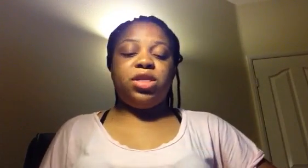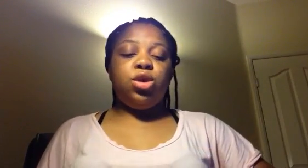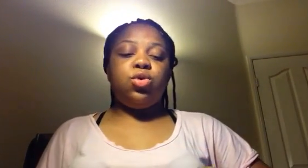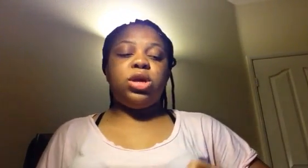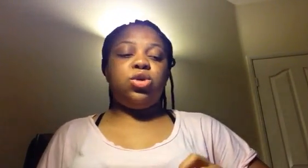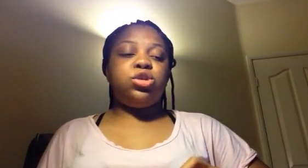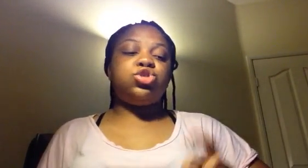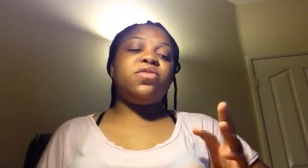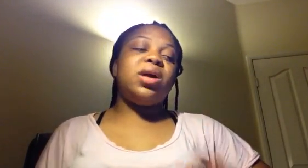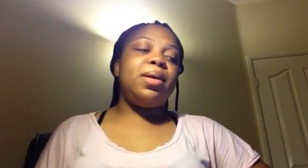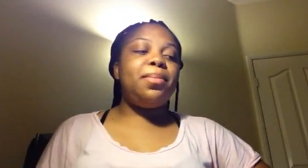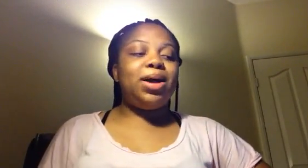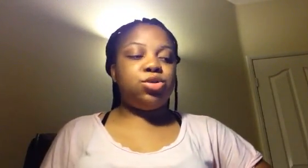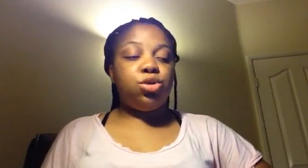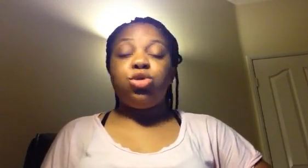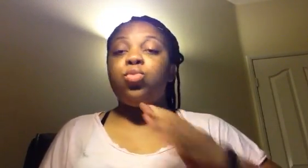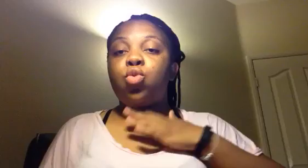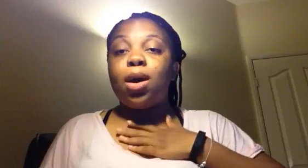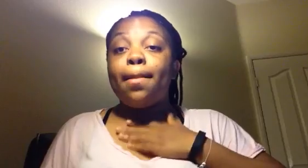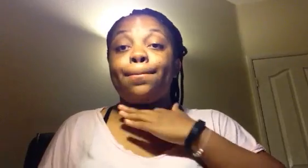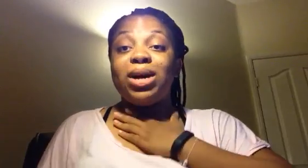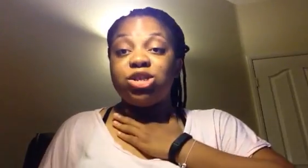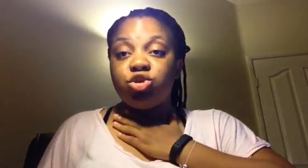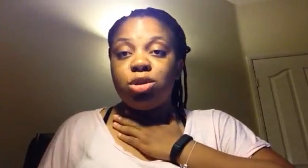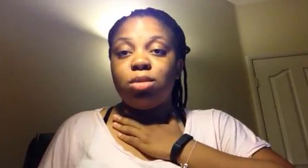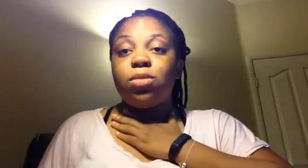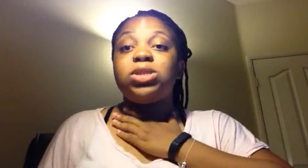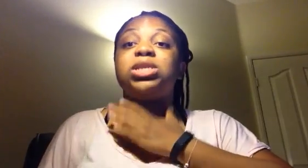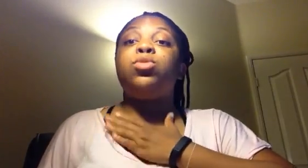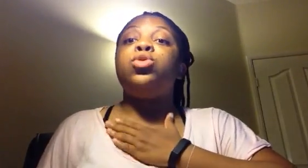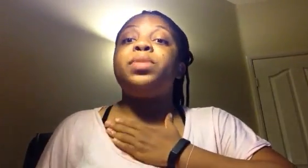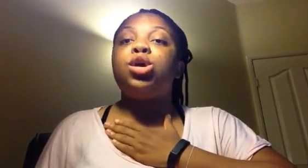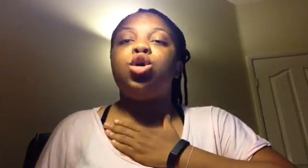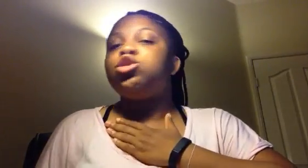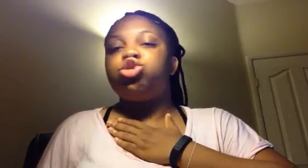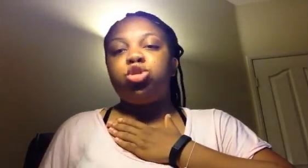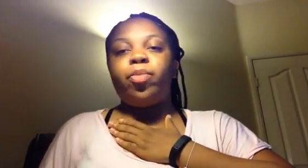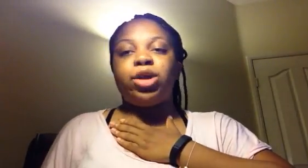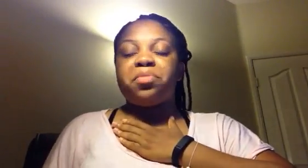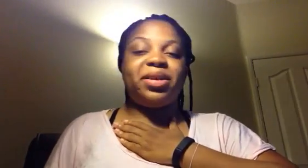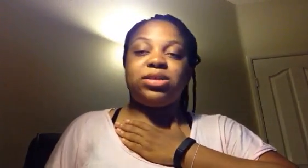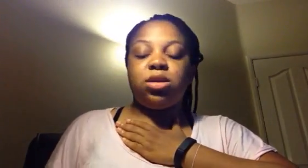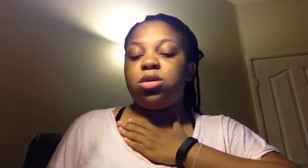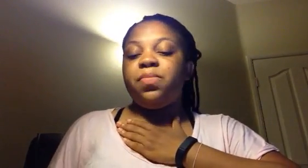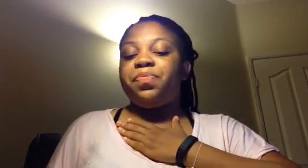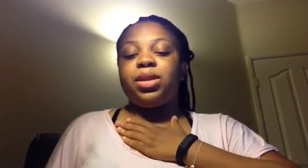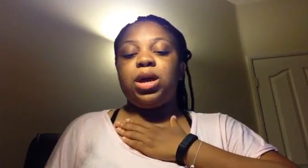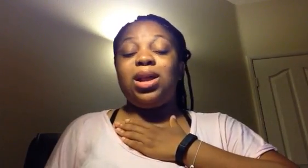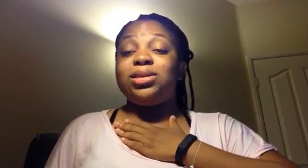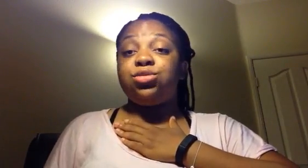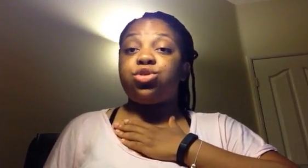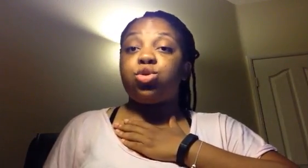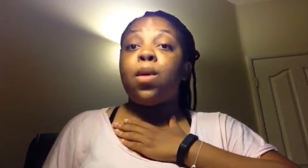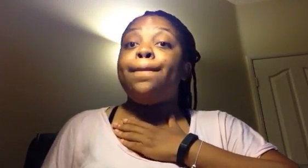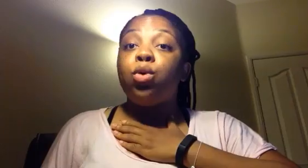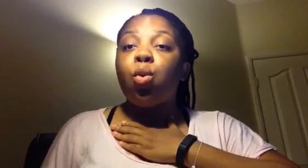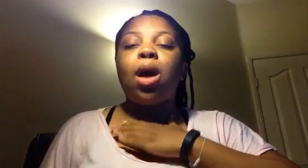une vidéo et qui ont dit que vraiment pardonnant le moi, particulièrement, c'est mon opinion. Je ne pardonne pas Alexandre Son. Pourquoi?